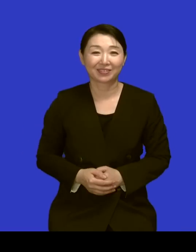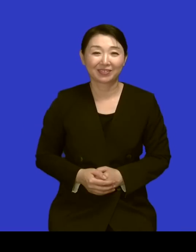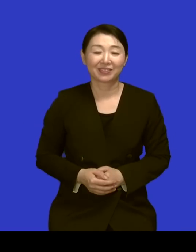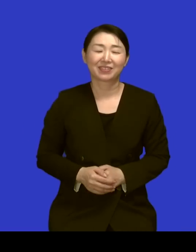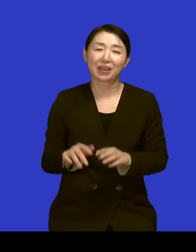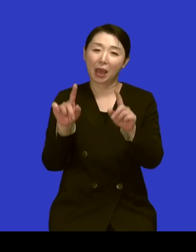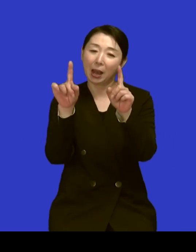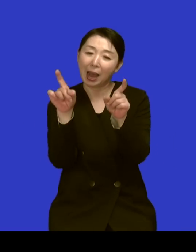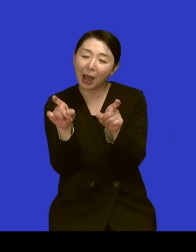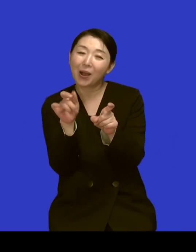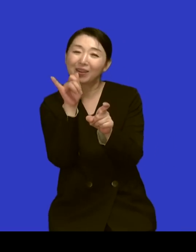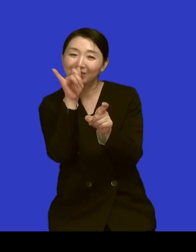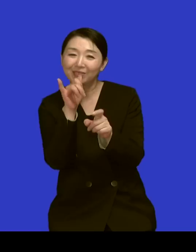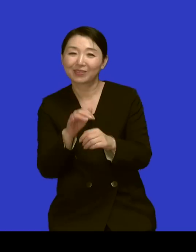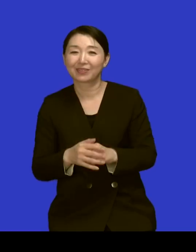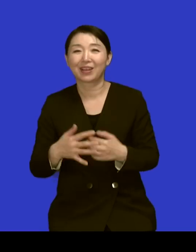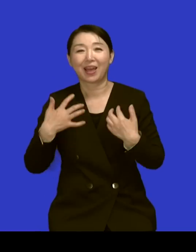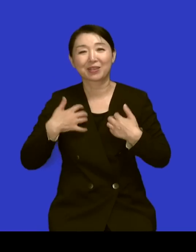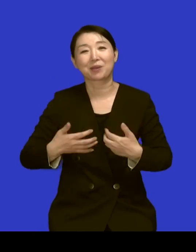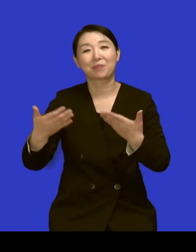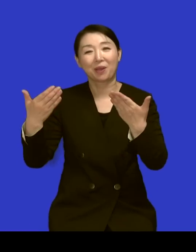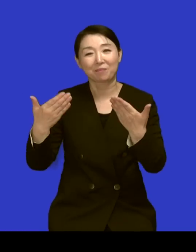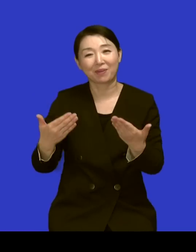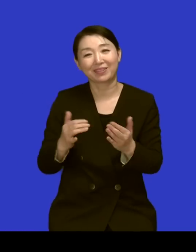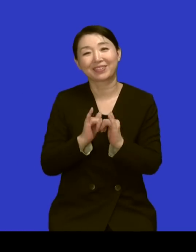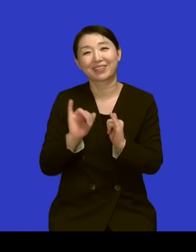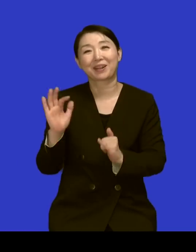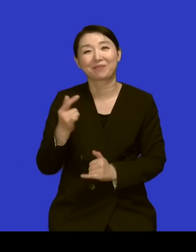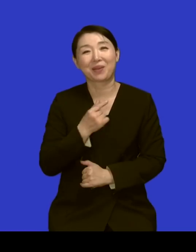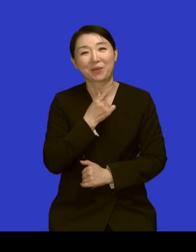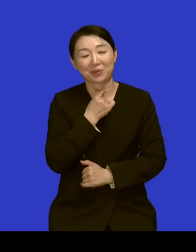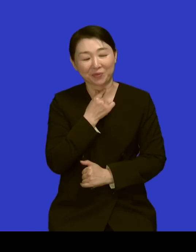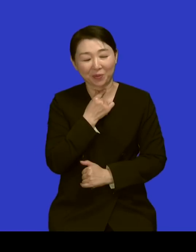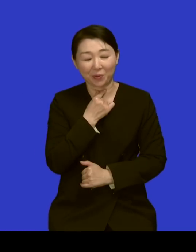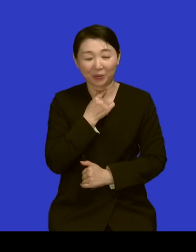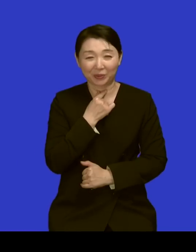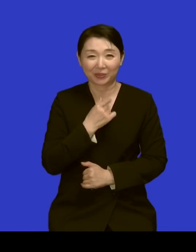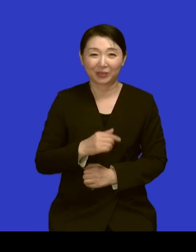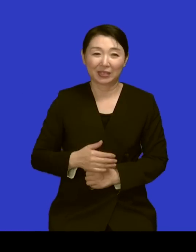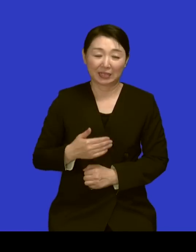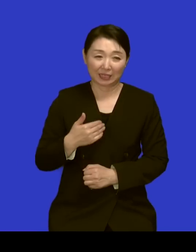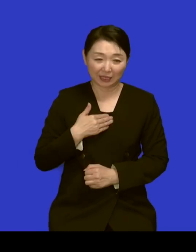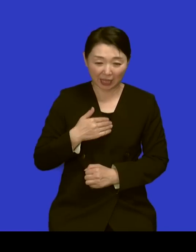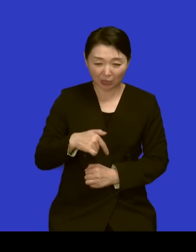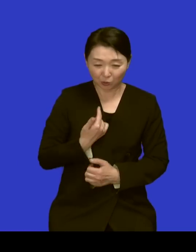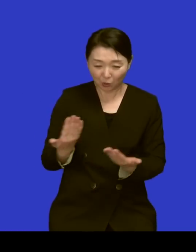있었어요 그러네요 기쁘게 받는 그런 사람이 되고 싶고 자기를 진짜 열심히 했을 때 하나님 복 주시는구나